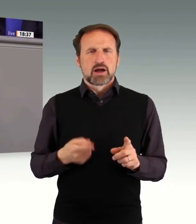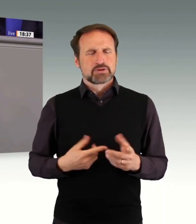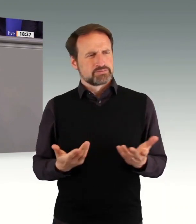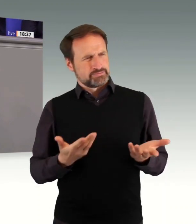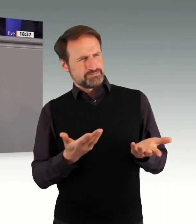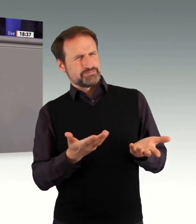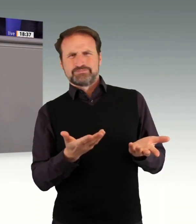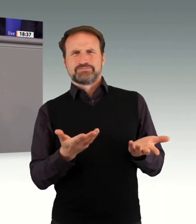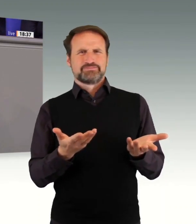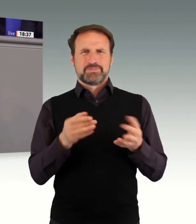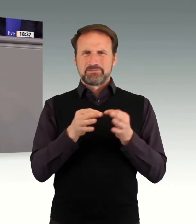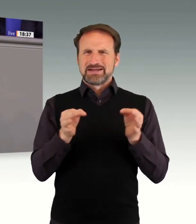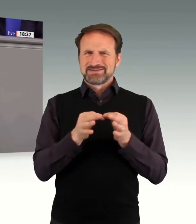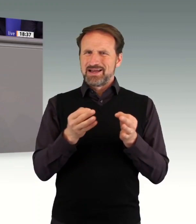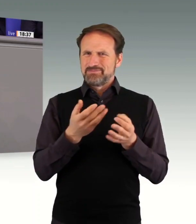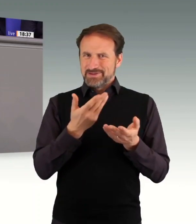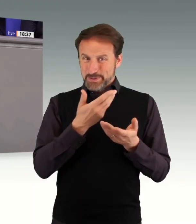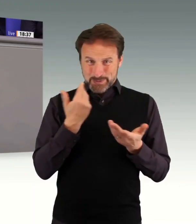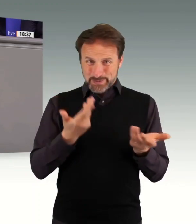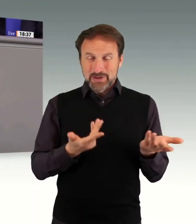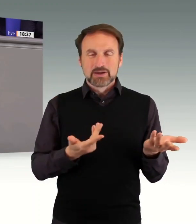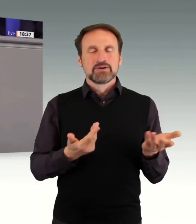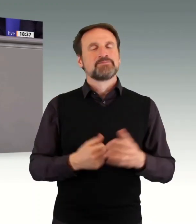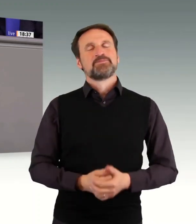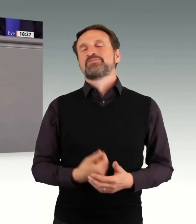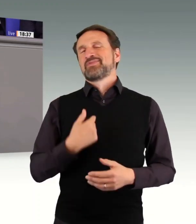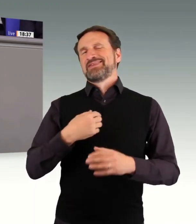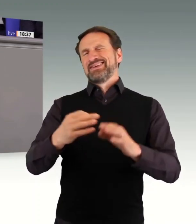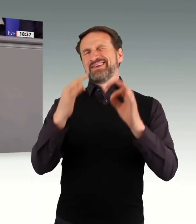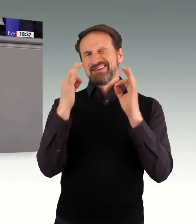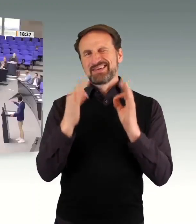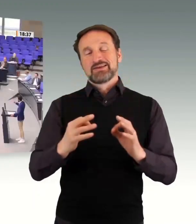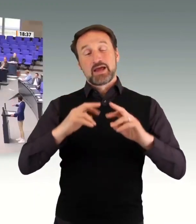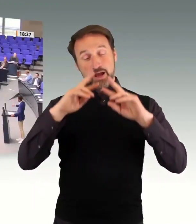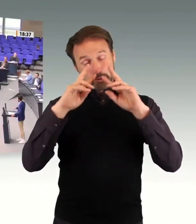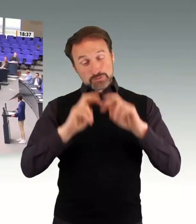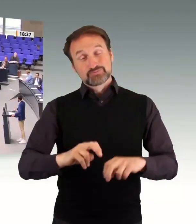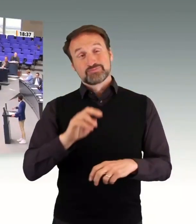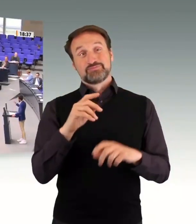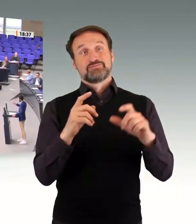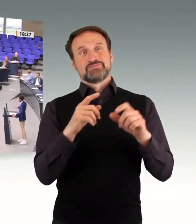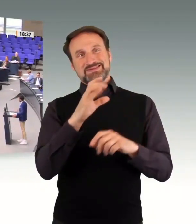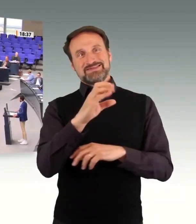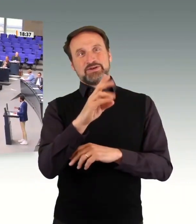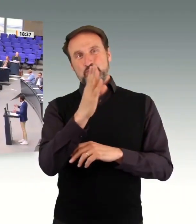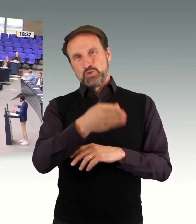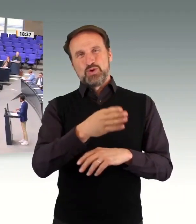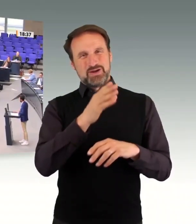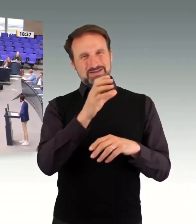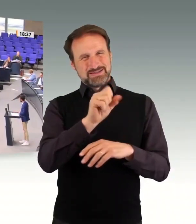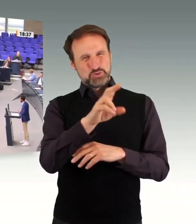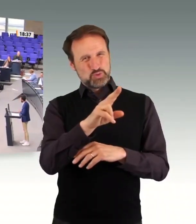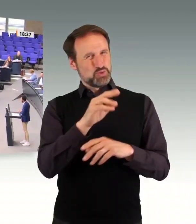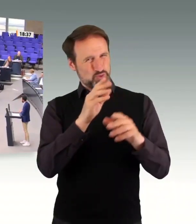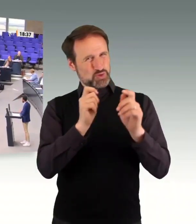Und wenn ich mir dann so Ihren Antrag noch mal genauer angucke, ist es ja so, bei Ihrem Antrag haben Sie ganz viele progressive